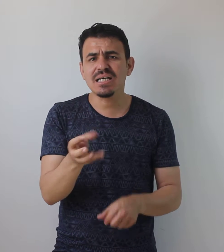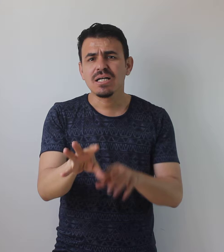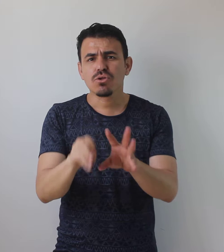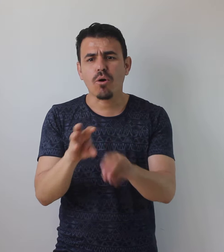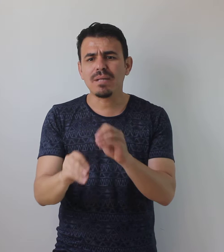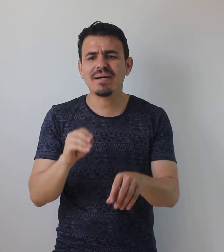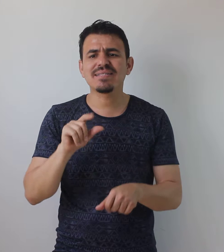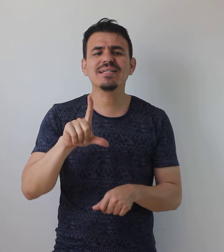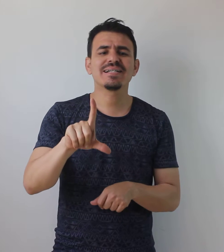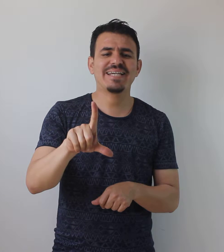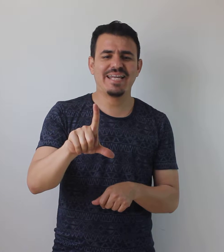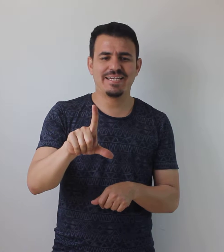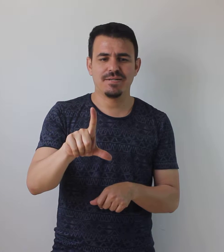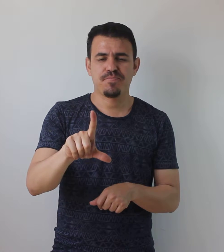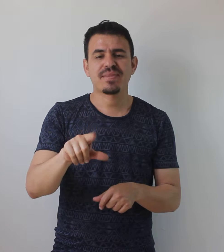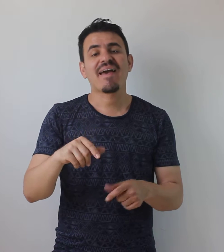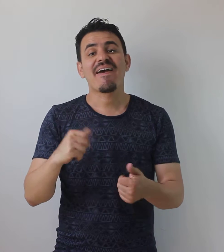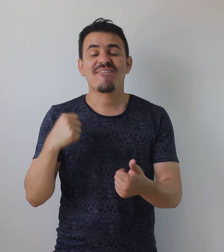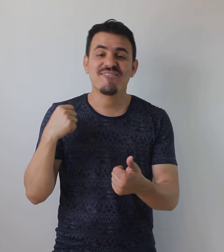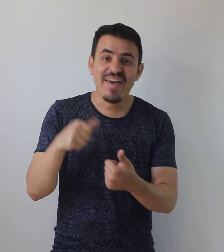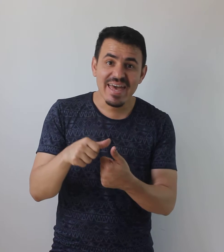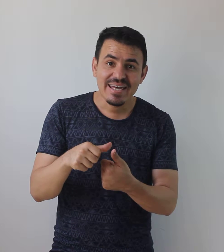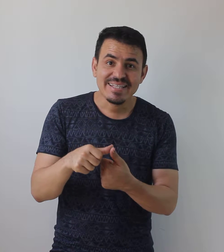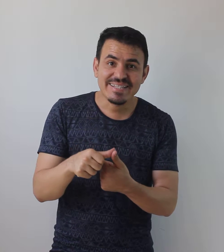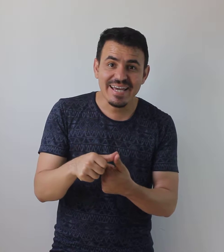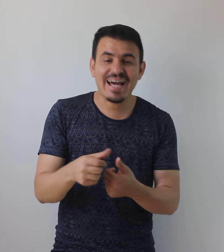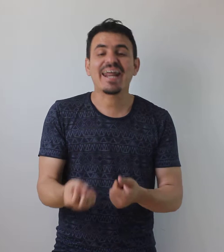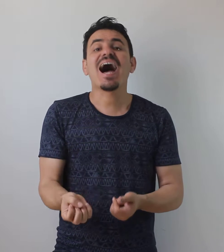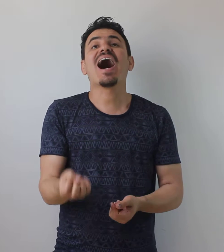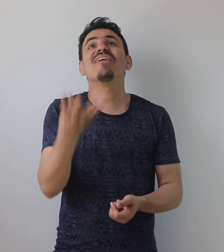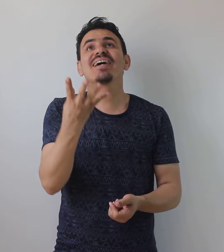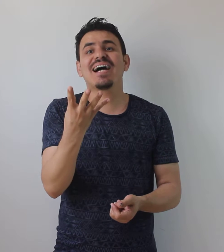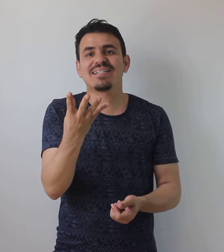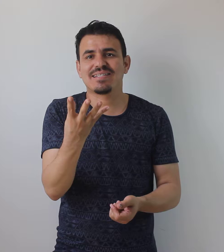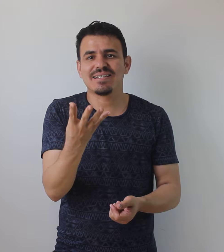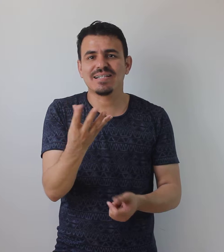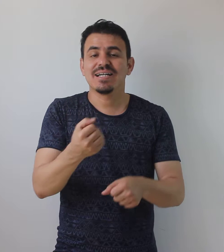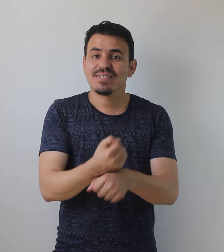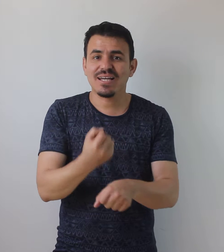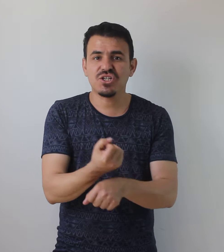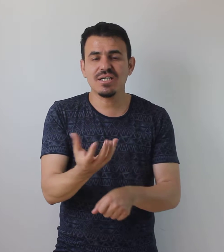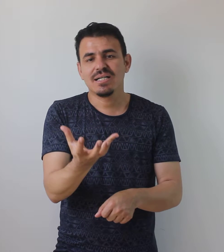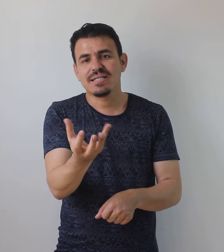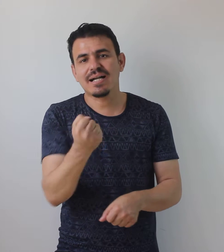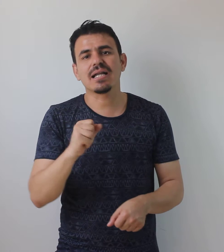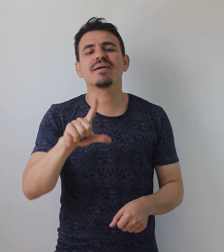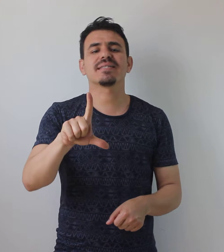toplaması gerekir. Ve tekrar havaya attığı taşı yakalaması